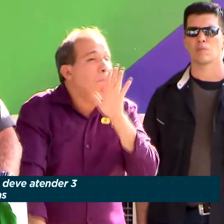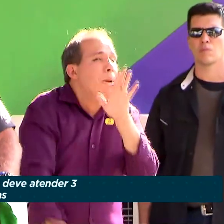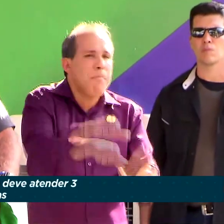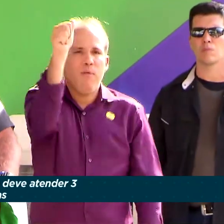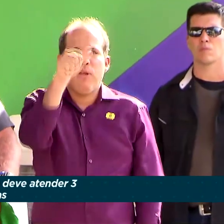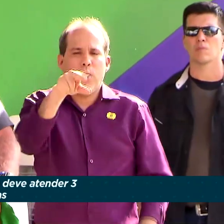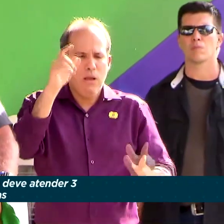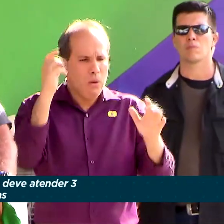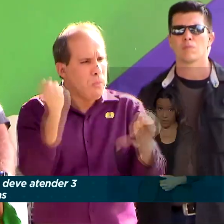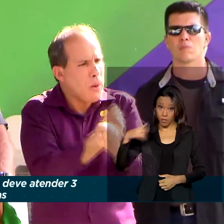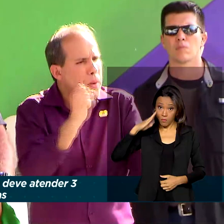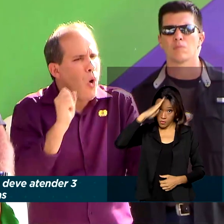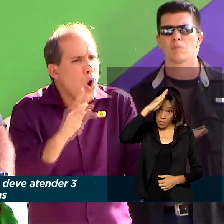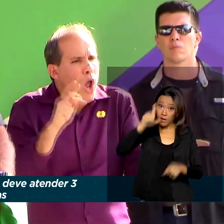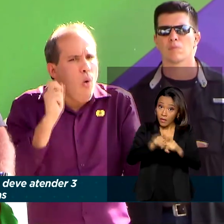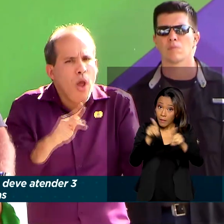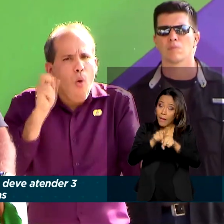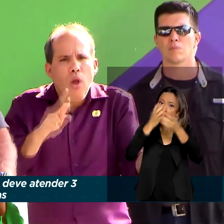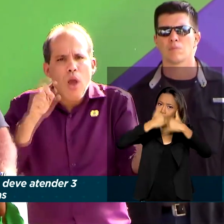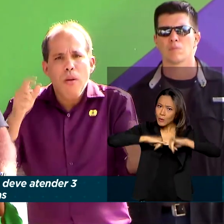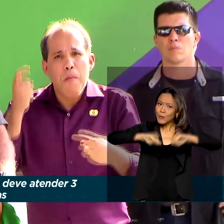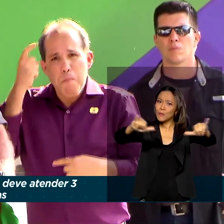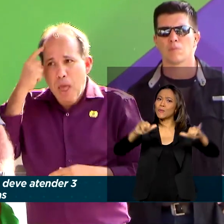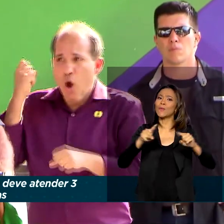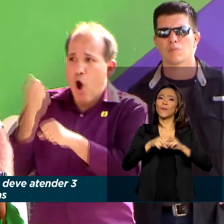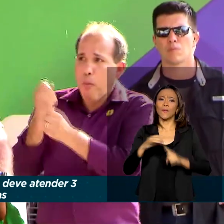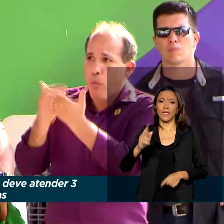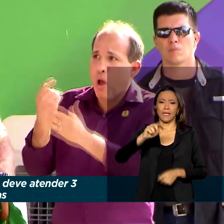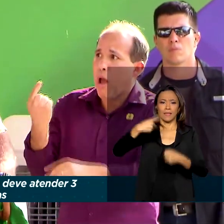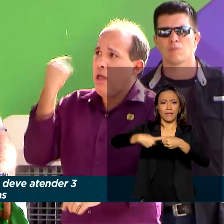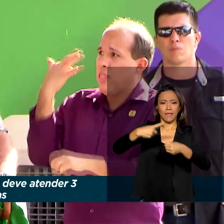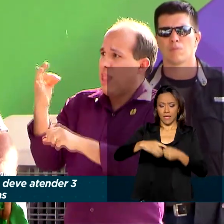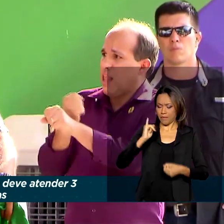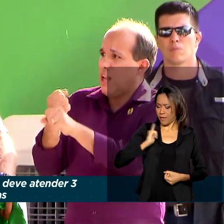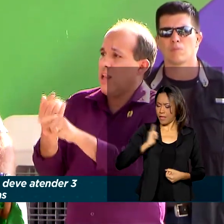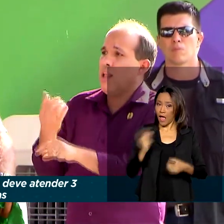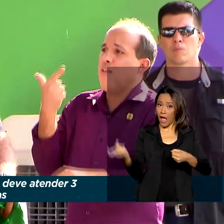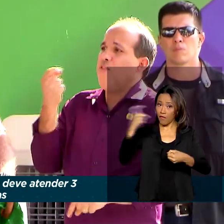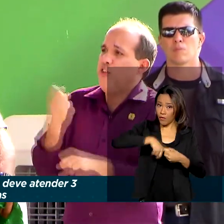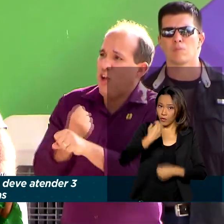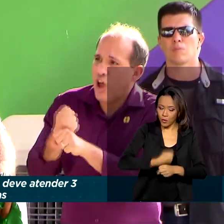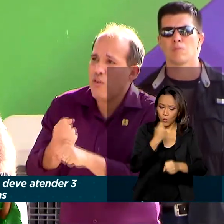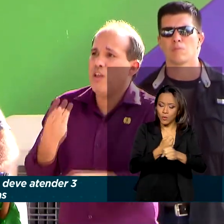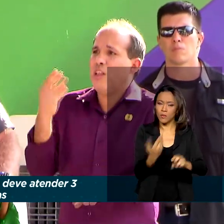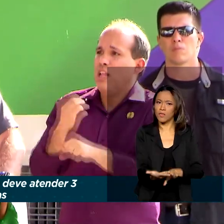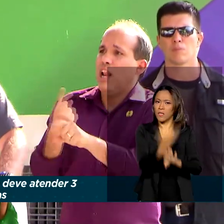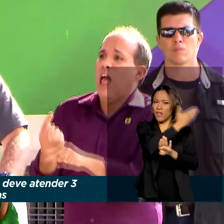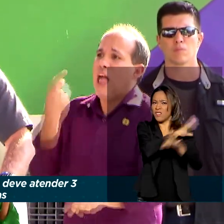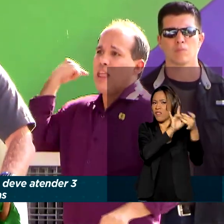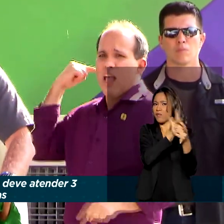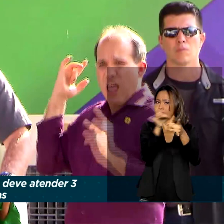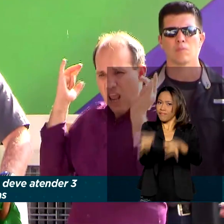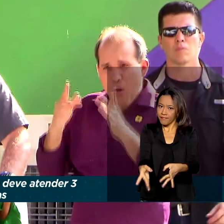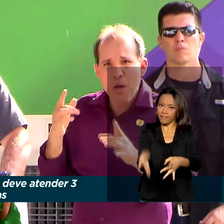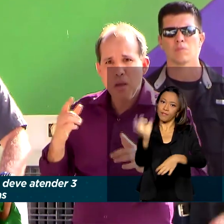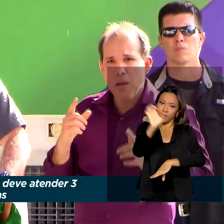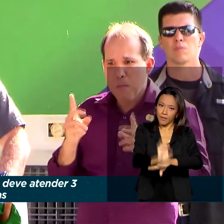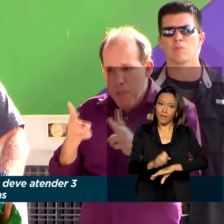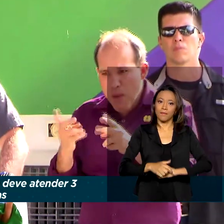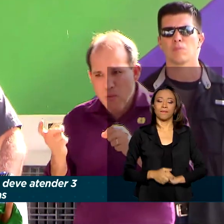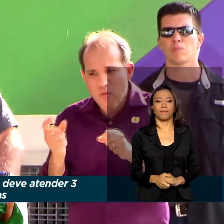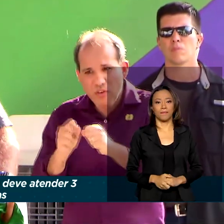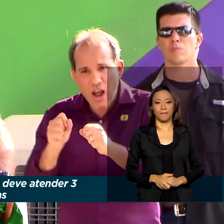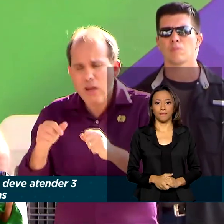Jair Bolsonaro também anunciou em Imperatriz a retomada de obras que estavam paralisadas no Estado. Nós